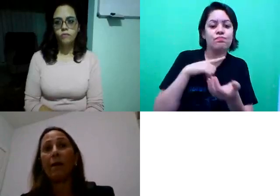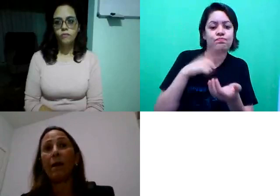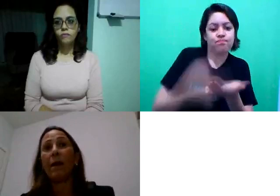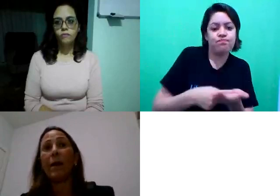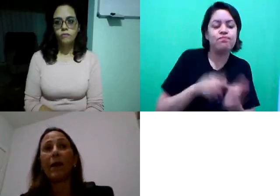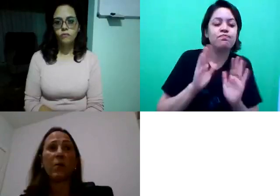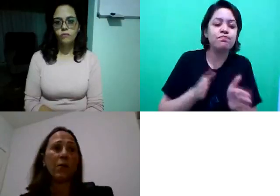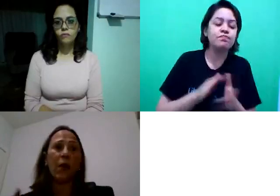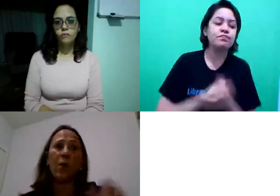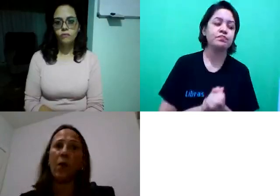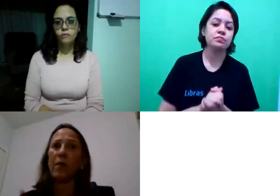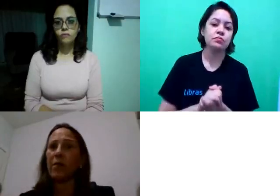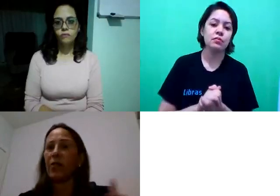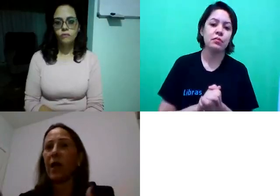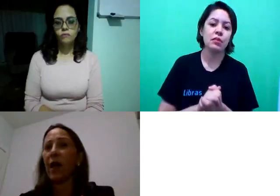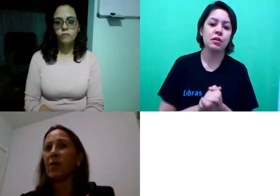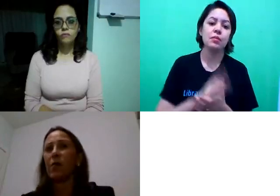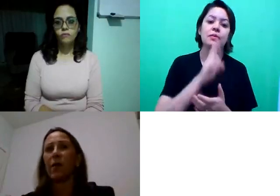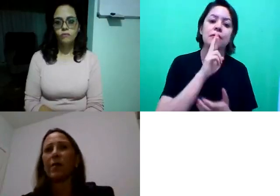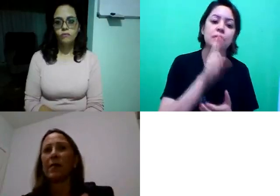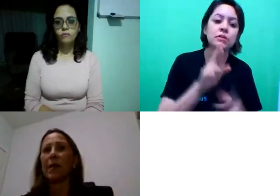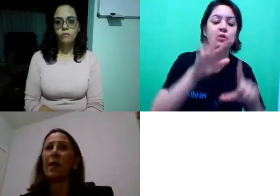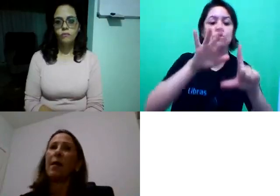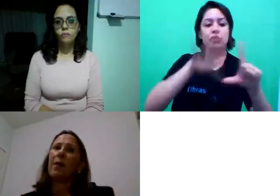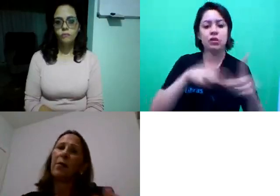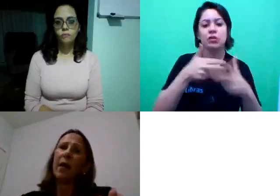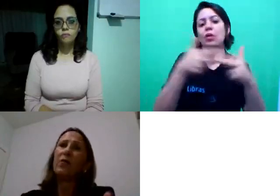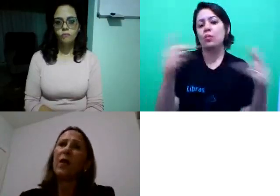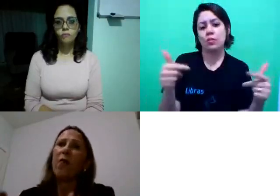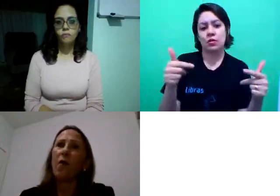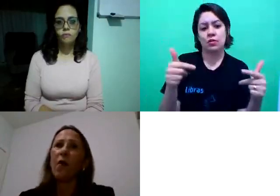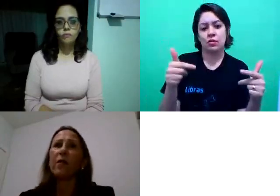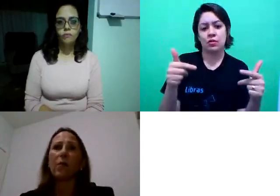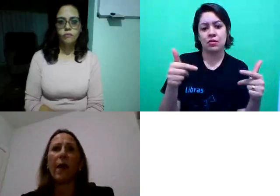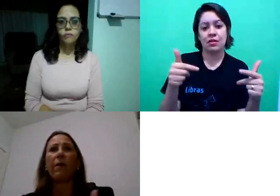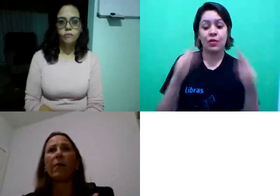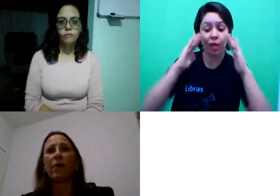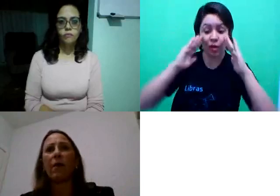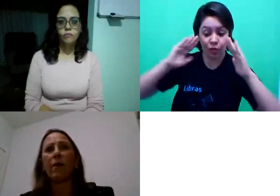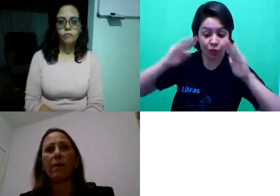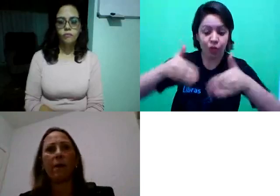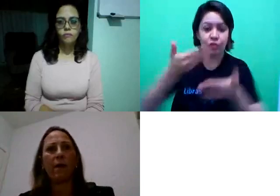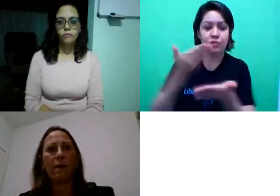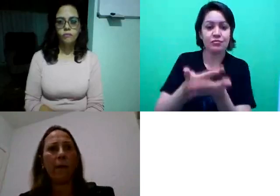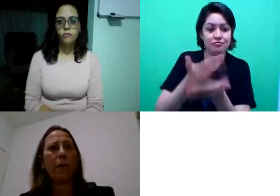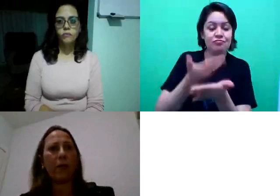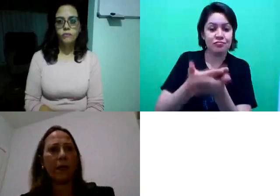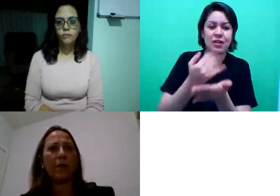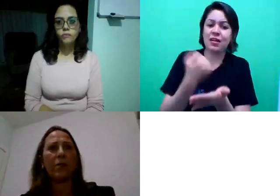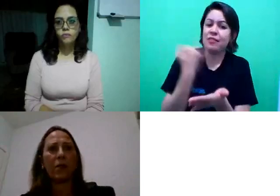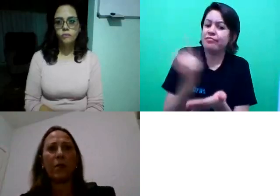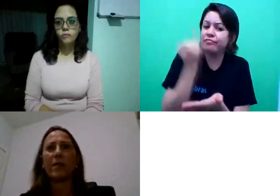e aí, para responder alguma coisa no chat, alguma coisa assim, não quero tirar o foco da tua aula, porque tua aula é